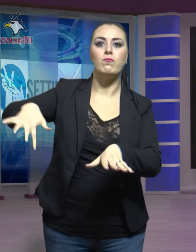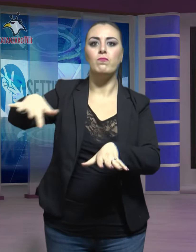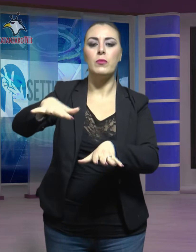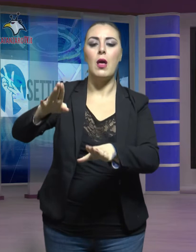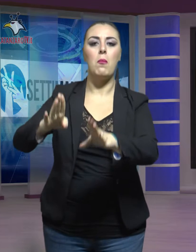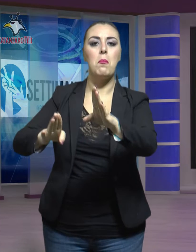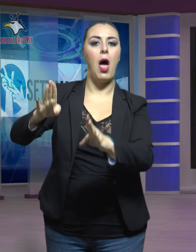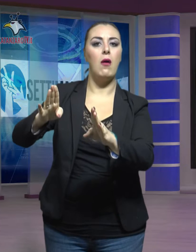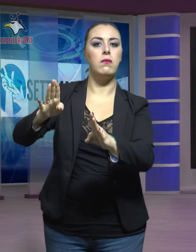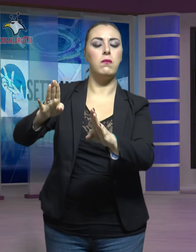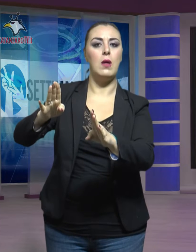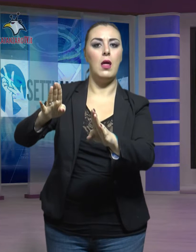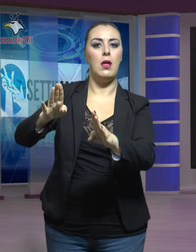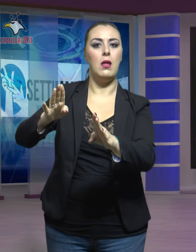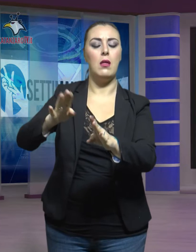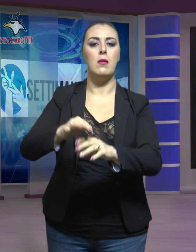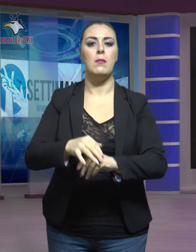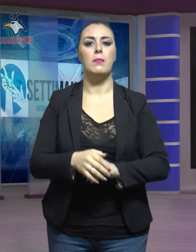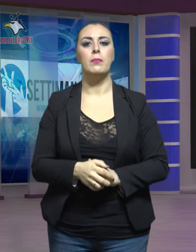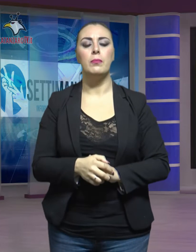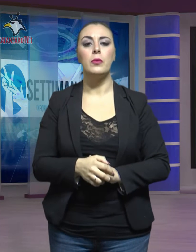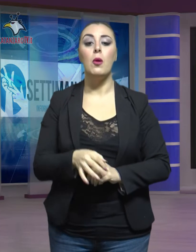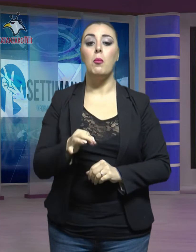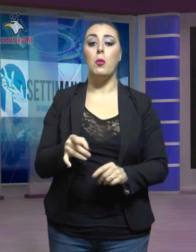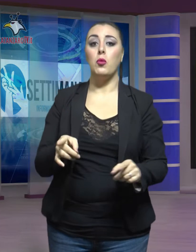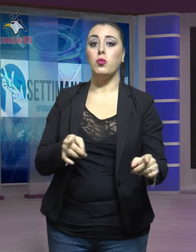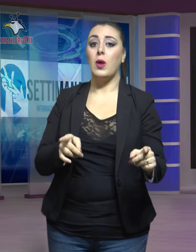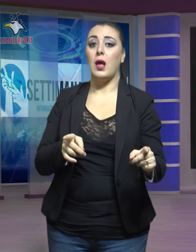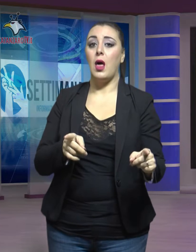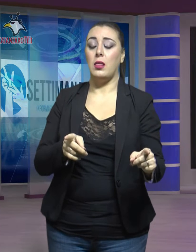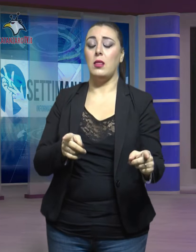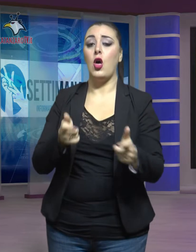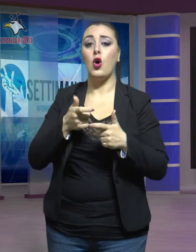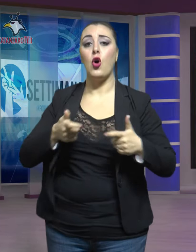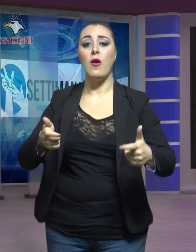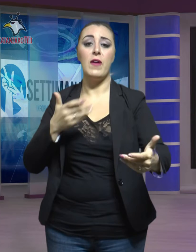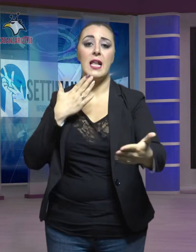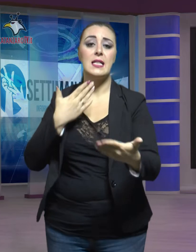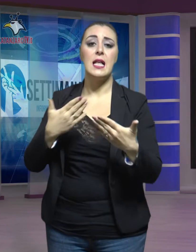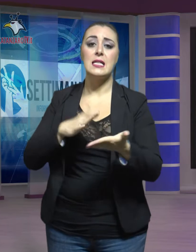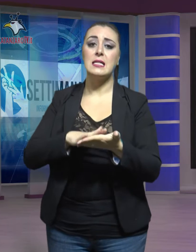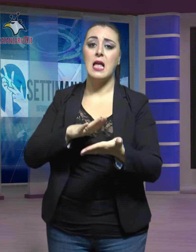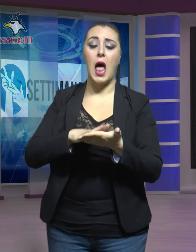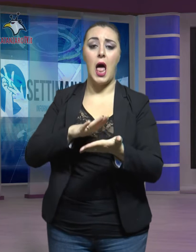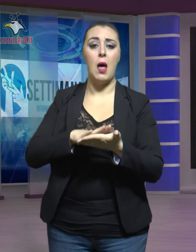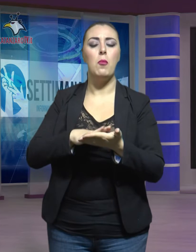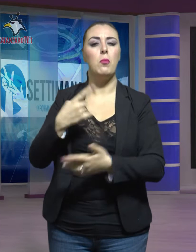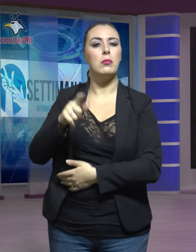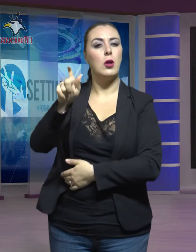organizzata. Durante la conferenza stampa lo stesso Romeo ha